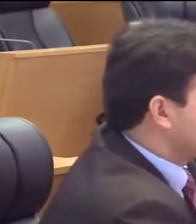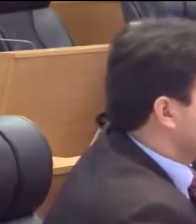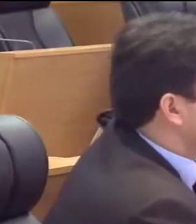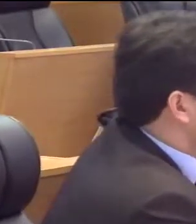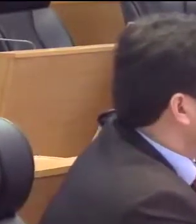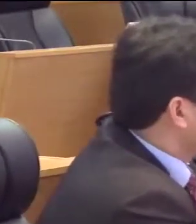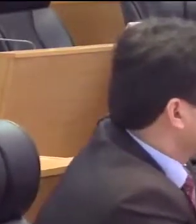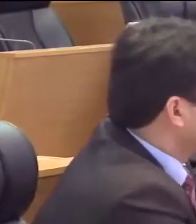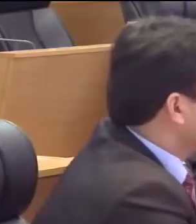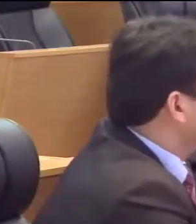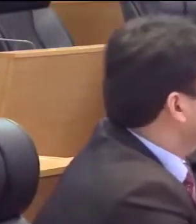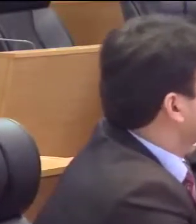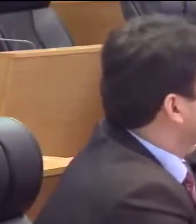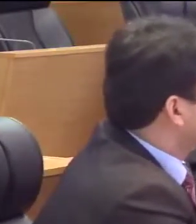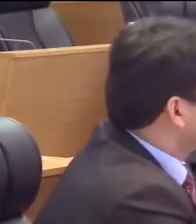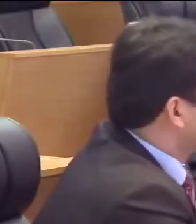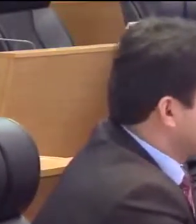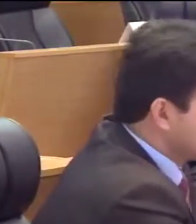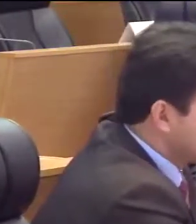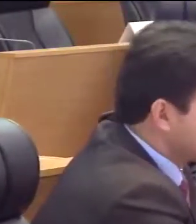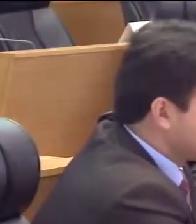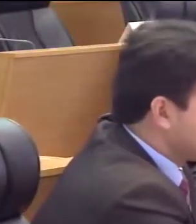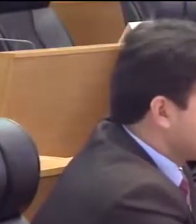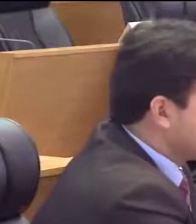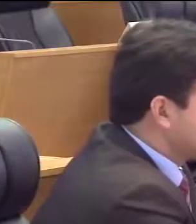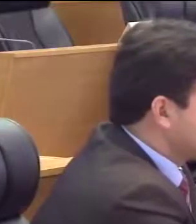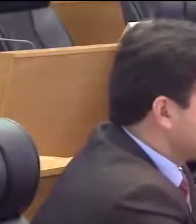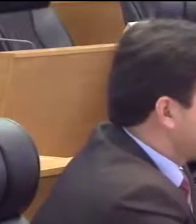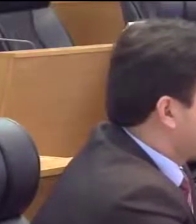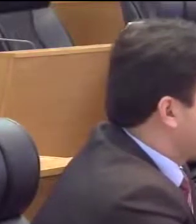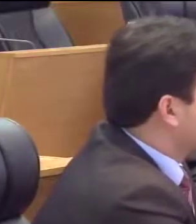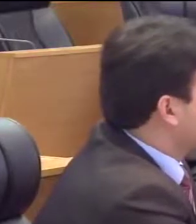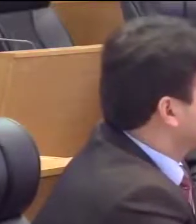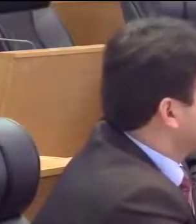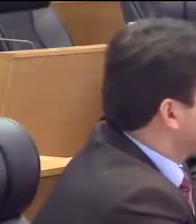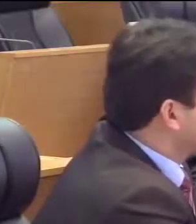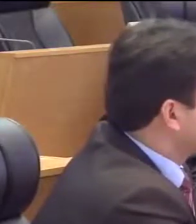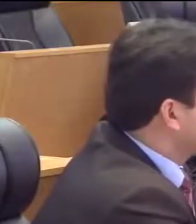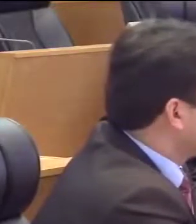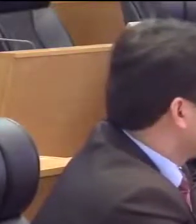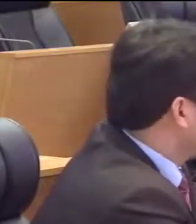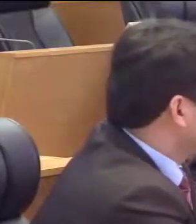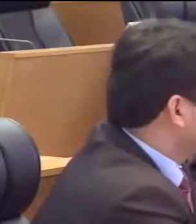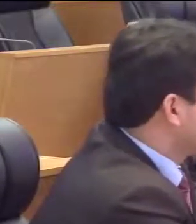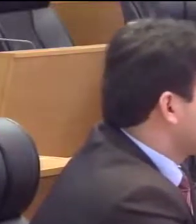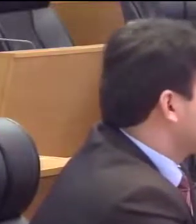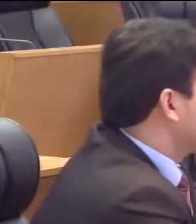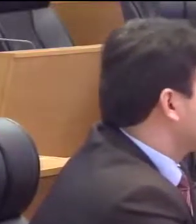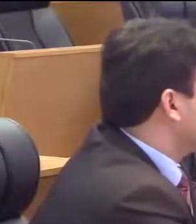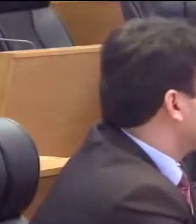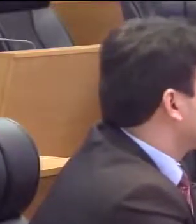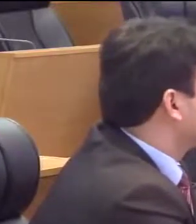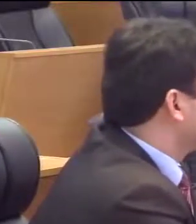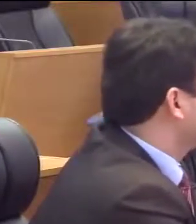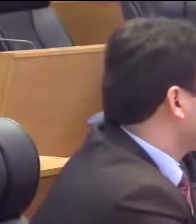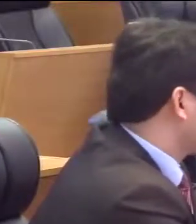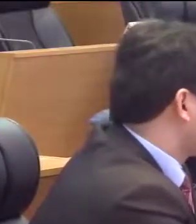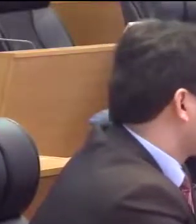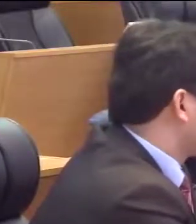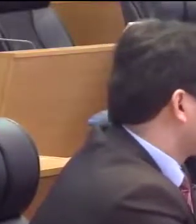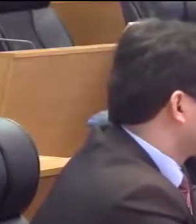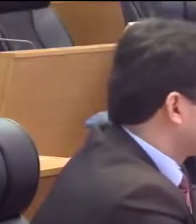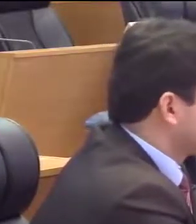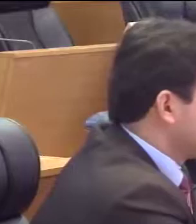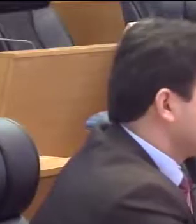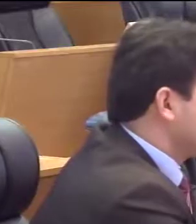para a recuperação da UEMA, para a revitalização, para, pelo fortalecimento da UEMA, se não tiver, em primeiro lugar, o apoio